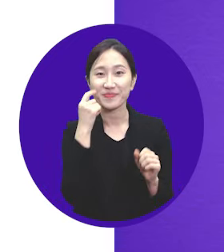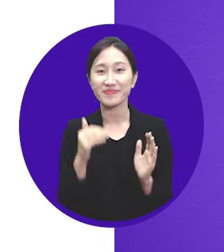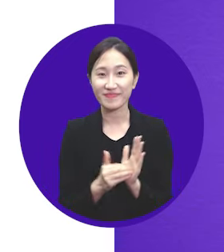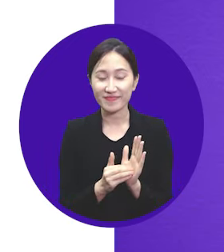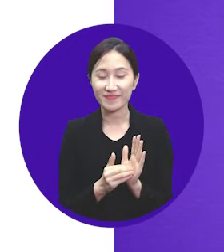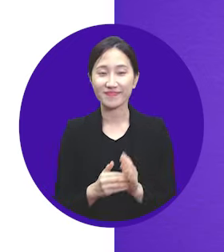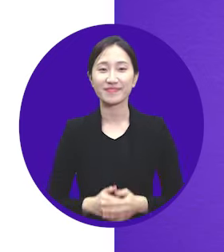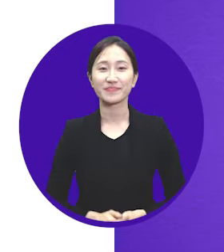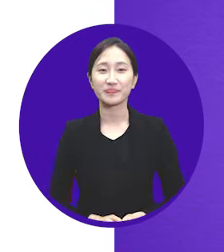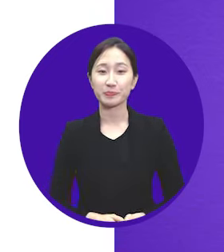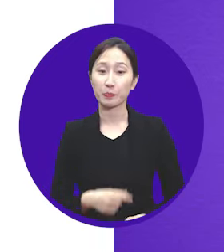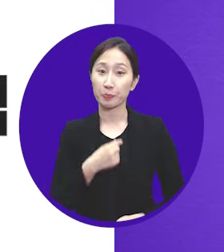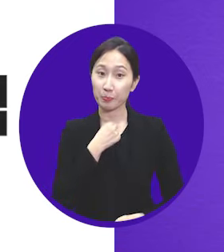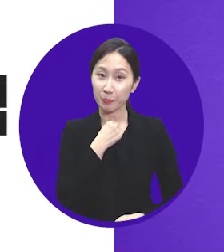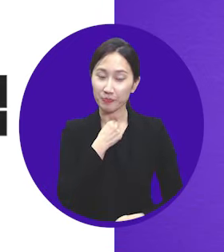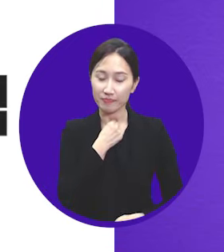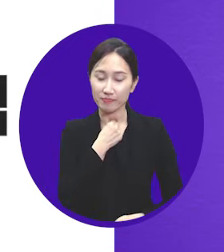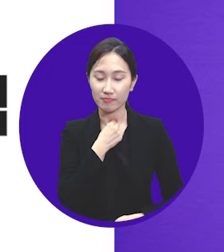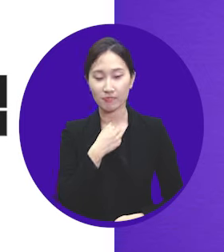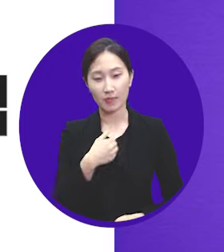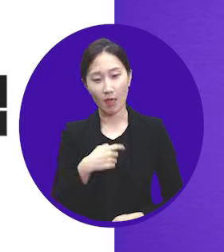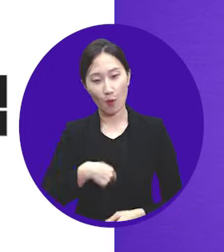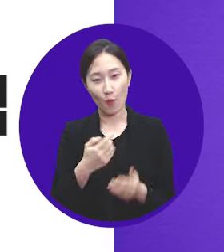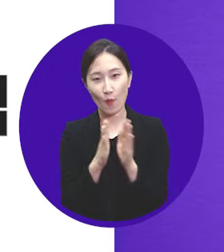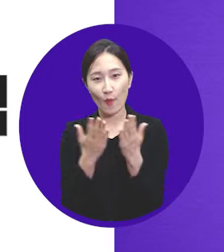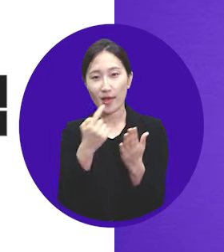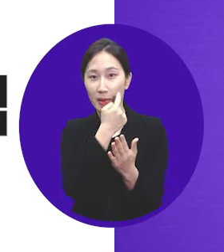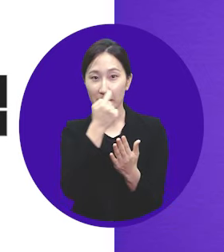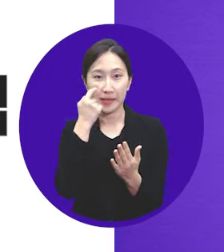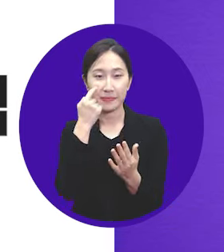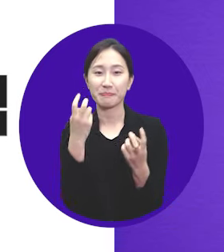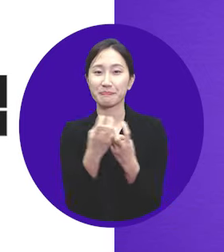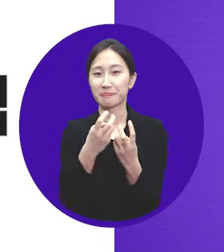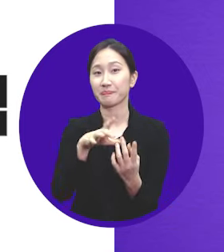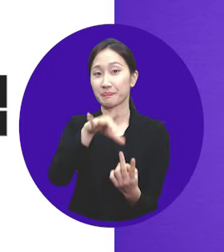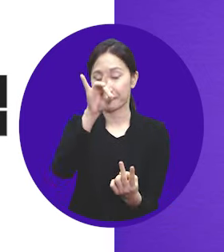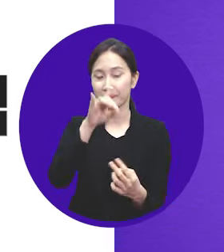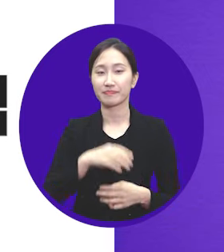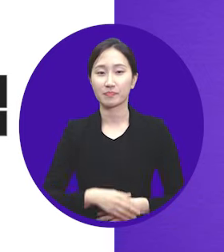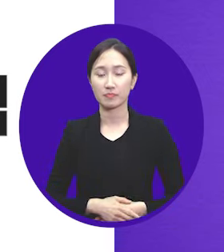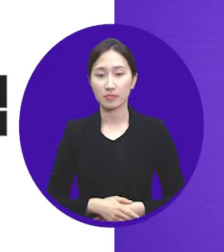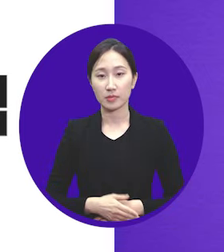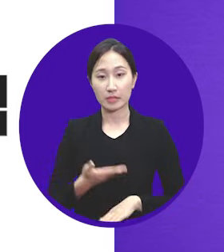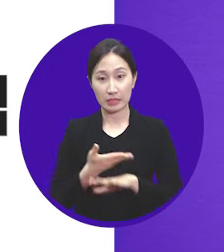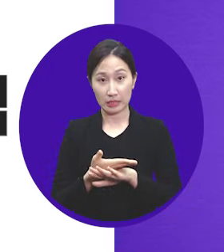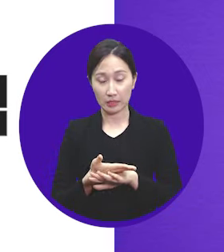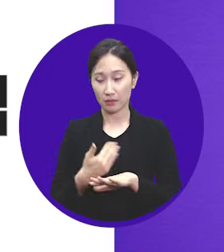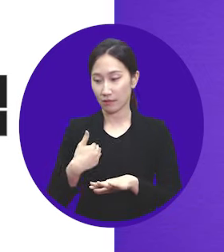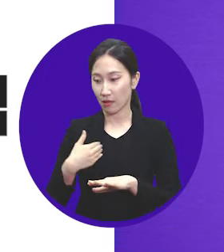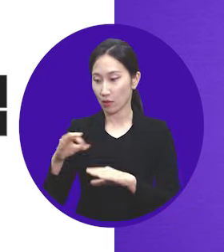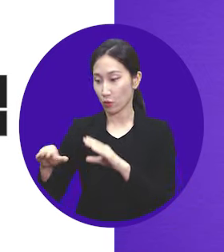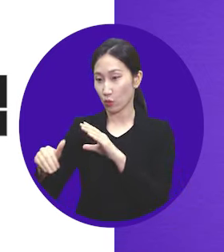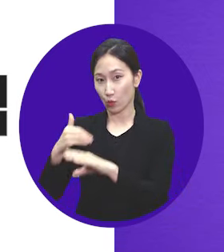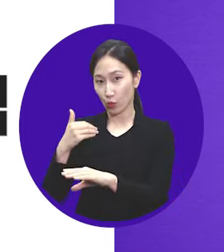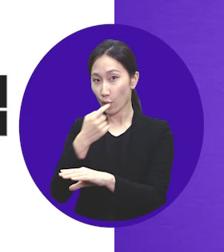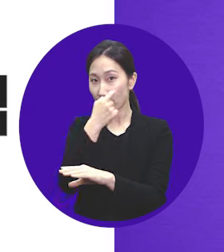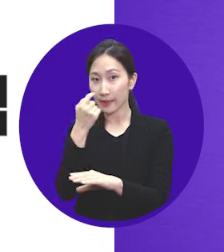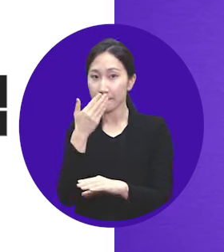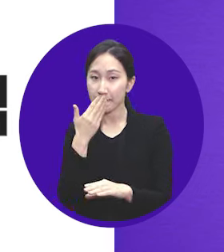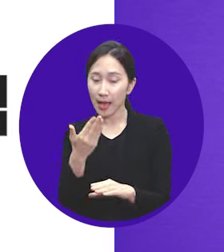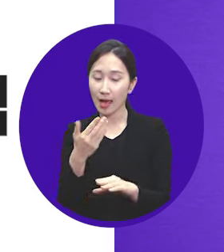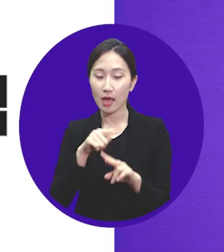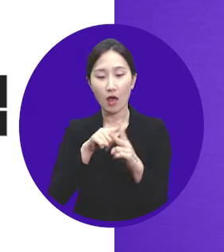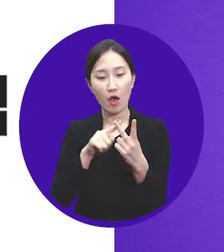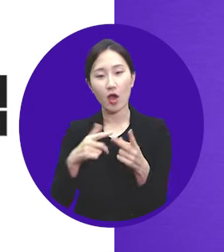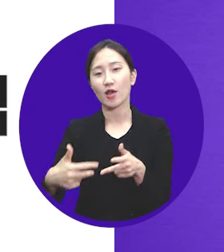맞는지 확인해 주시고요. 원하시는 본인 확인 방법을 선택해 줍니다. 본인 명의 계좌에 1원 입금 확인을